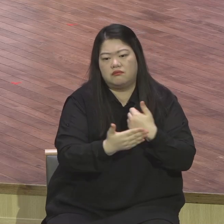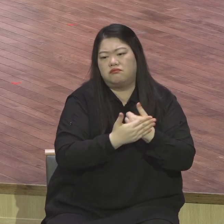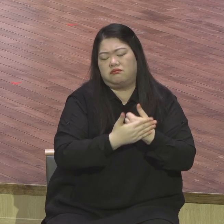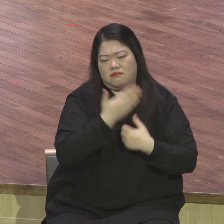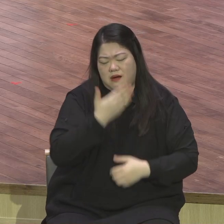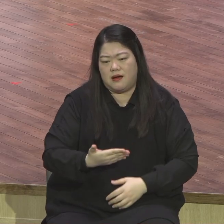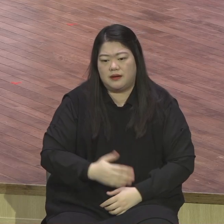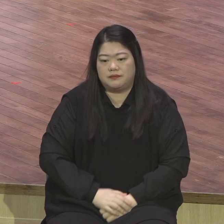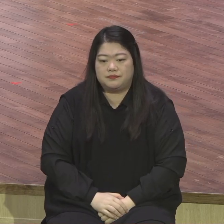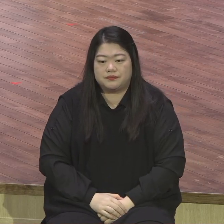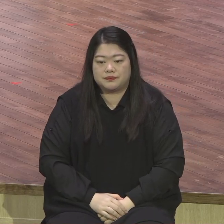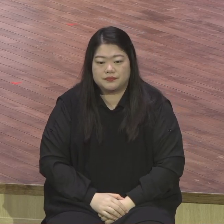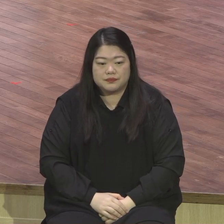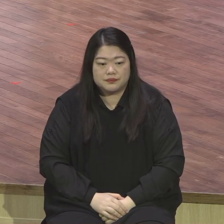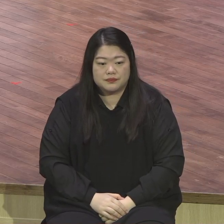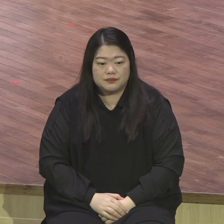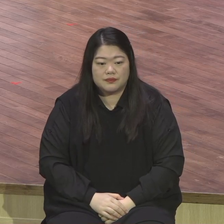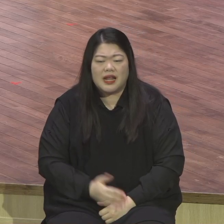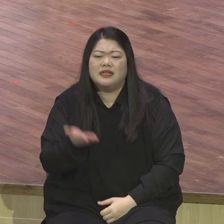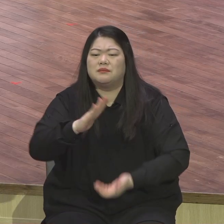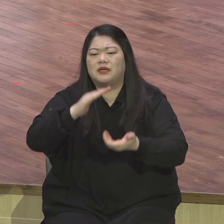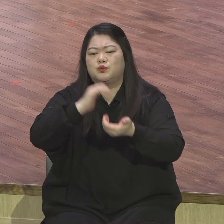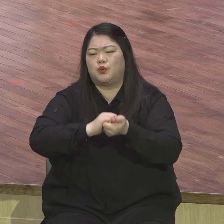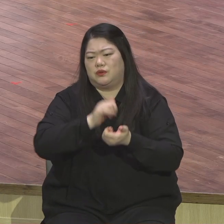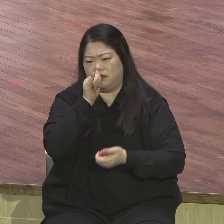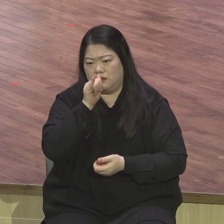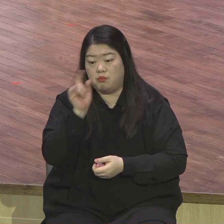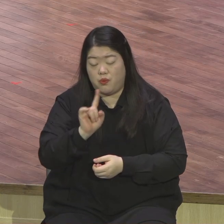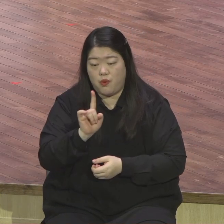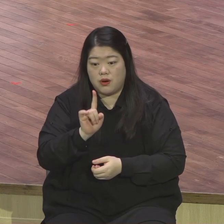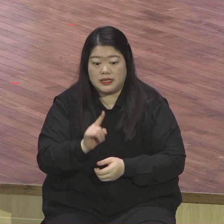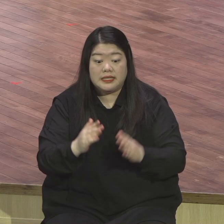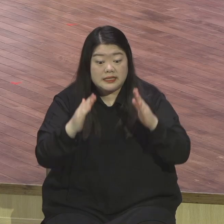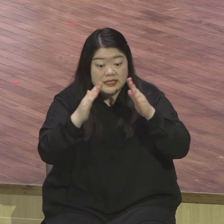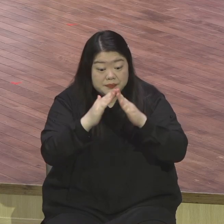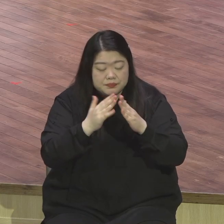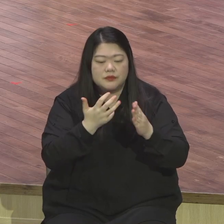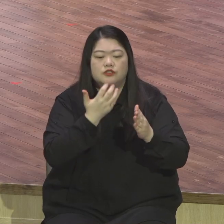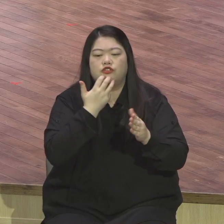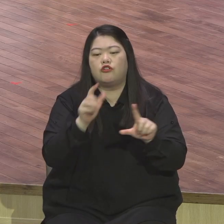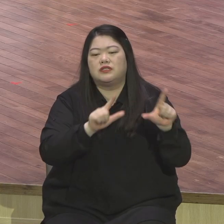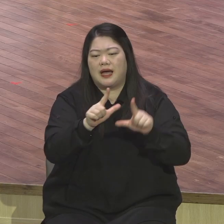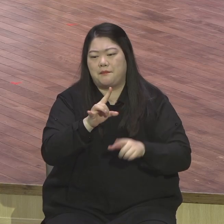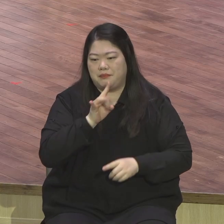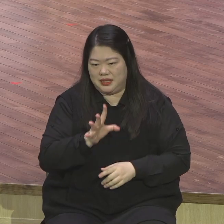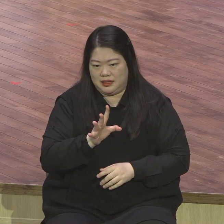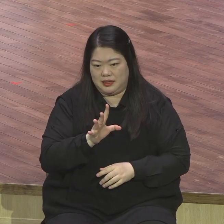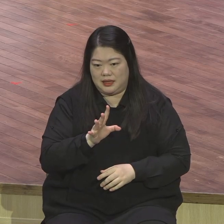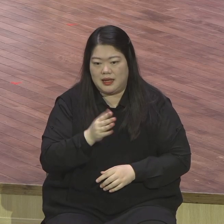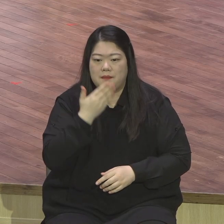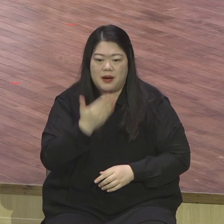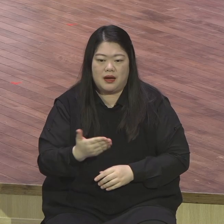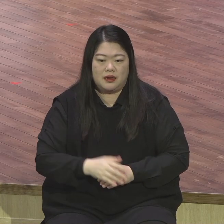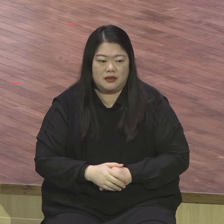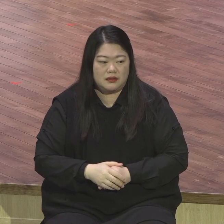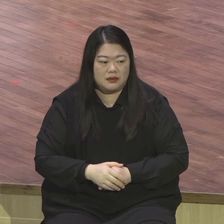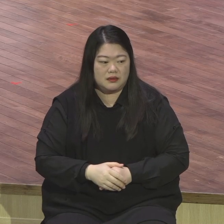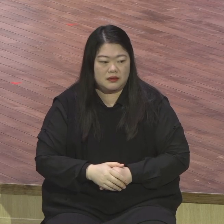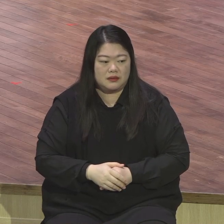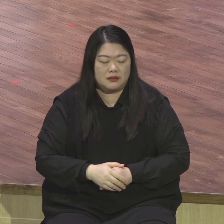서울 시내라야 됩니다. 서울 시내에 거주하는 중학생이 있거든 그렇게 또 탈북자제도 마찬가지요.